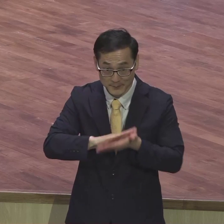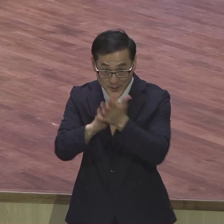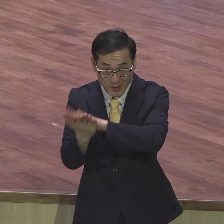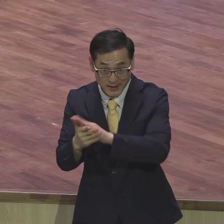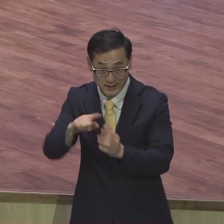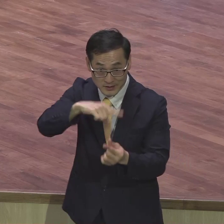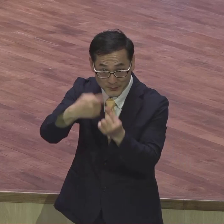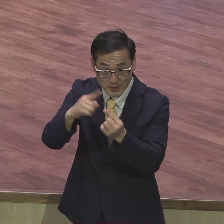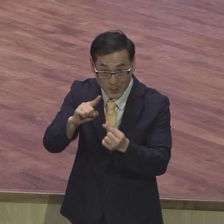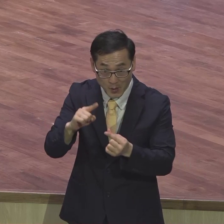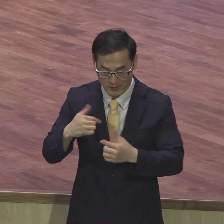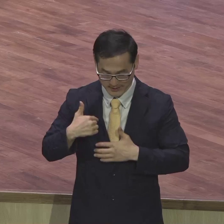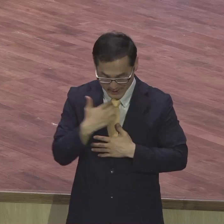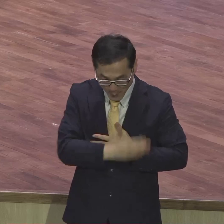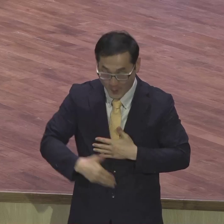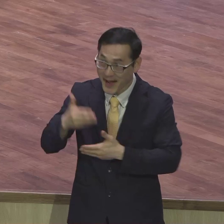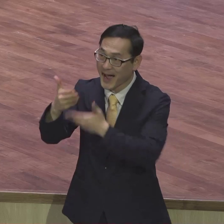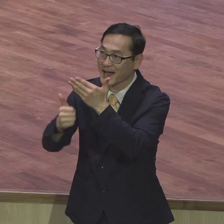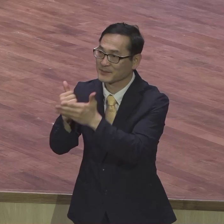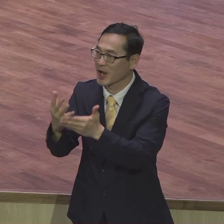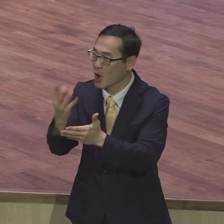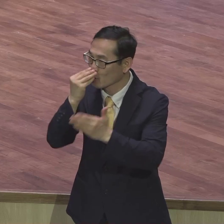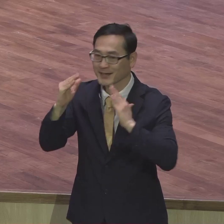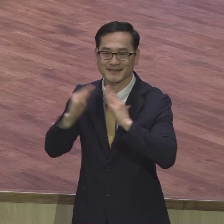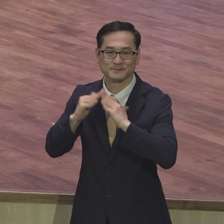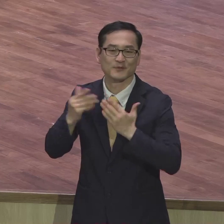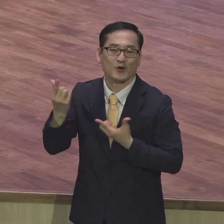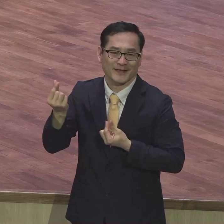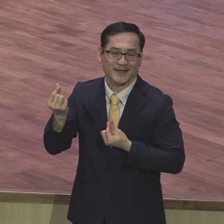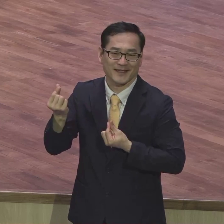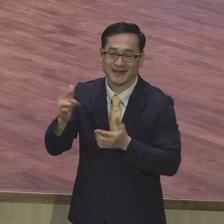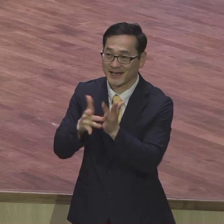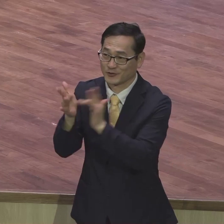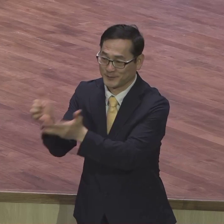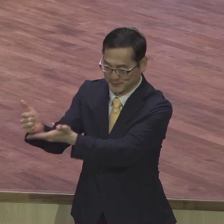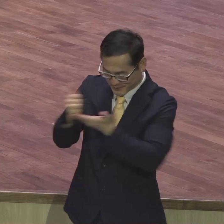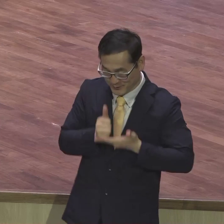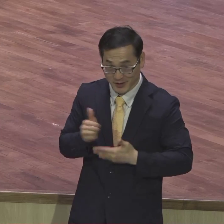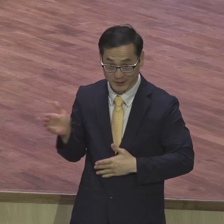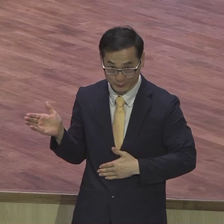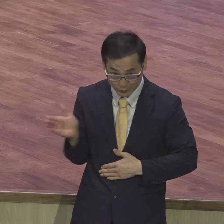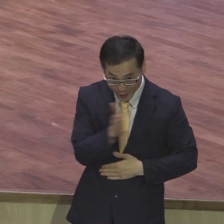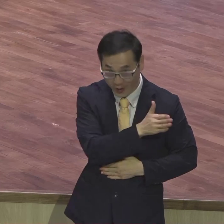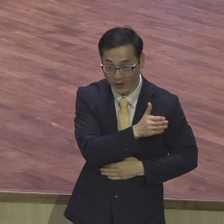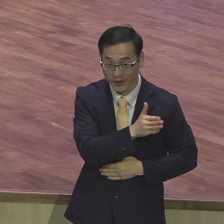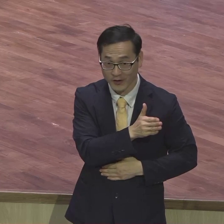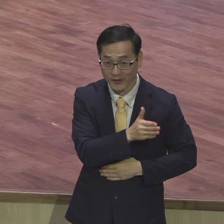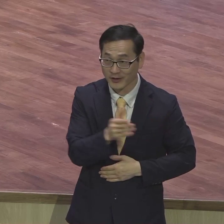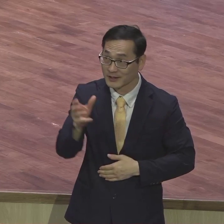몸이 하나님의 성전이다 예수 그리스도를 영접하는 순간 그리스도 영이